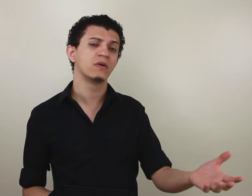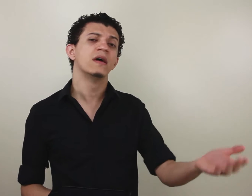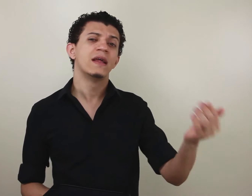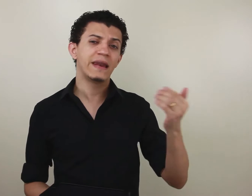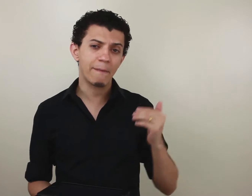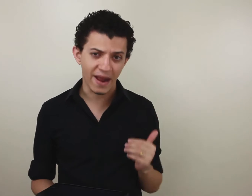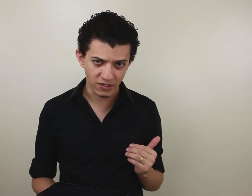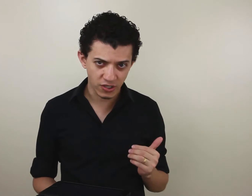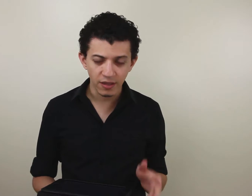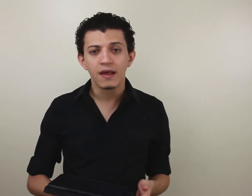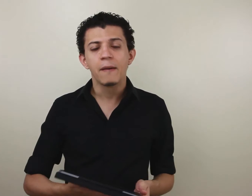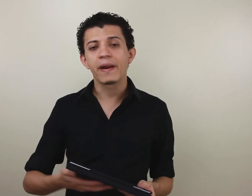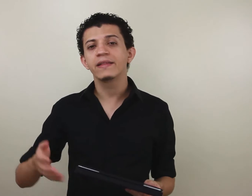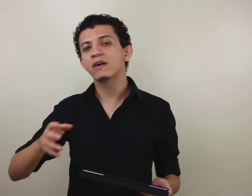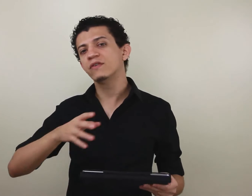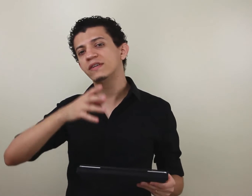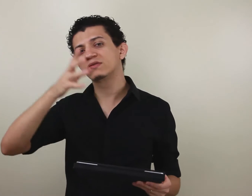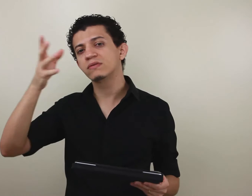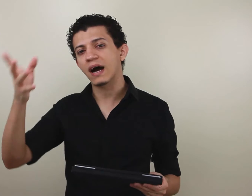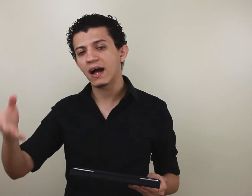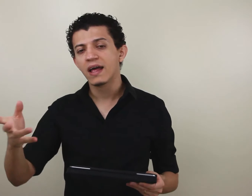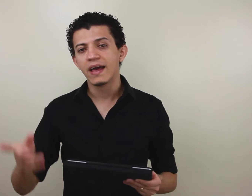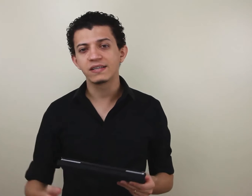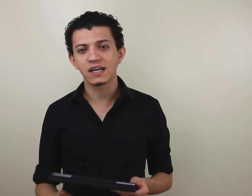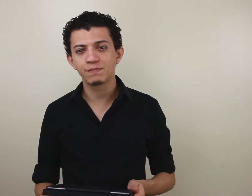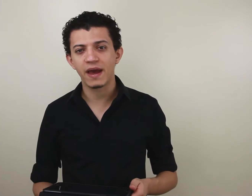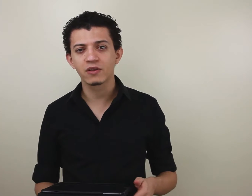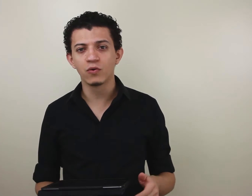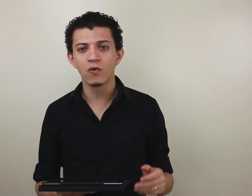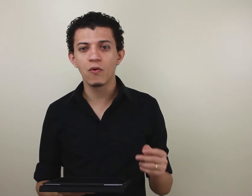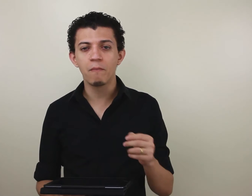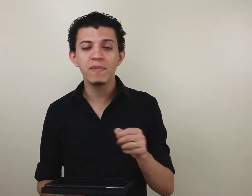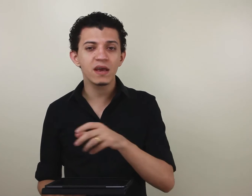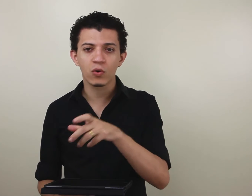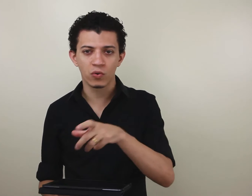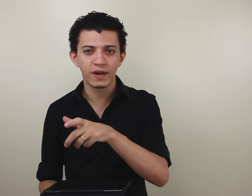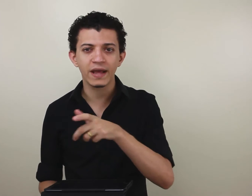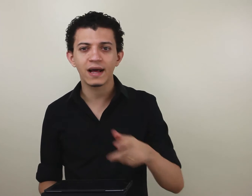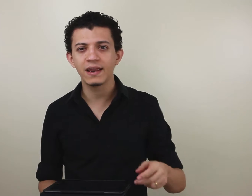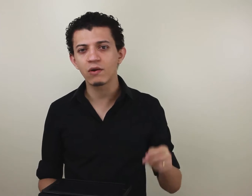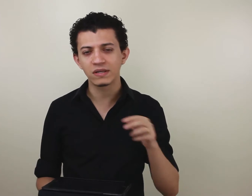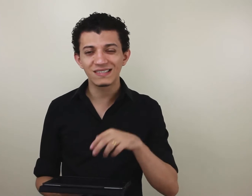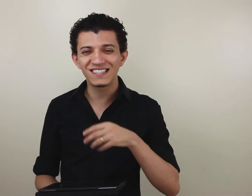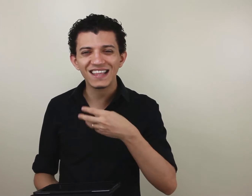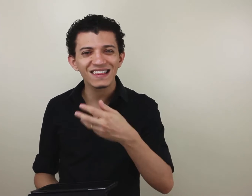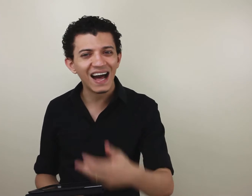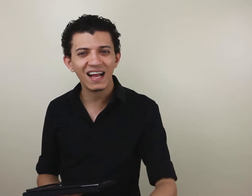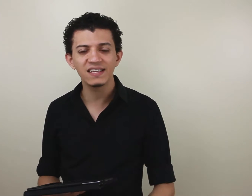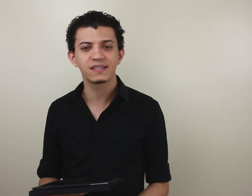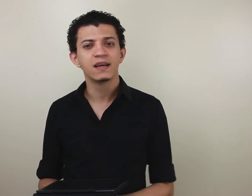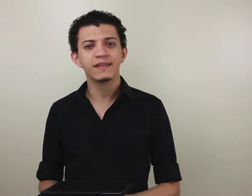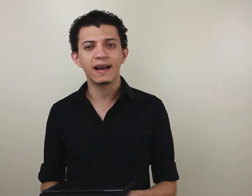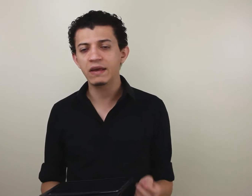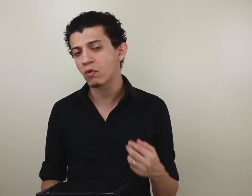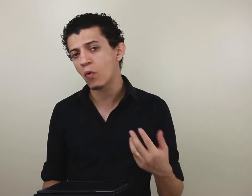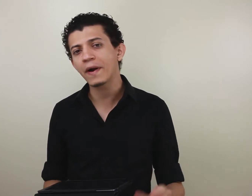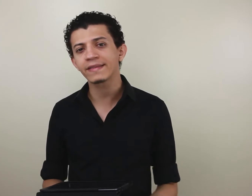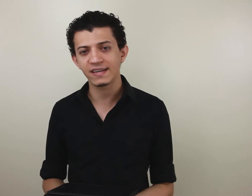na prática, para então você estudar esse aspecto micro da língua, esses detalhes da língua, como ela está